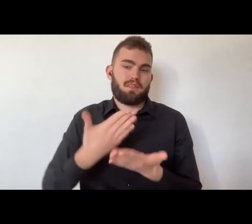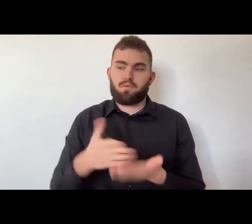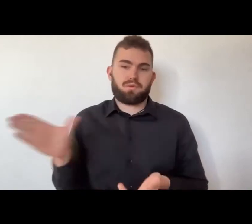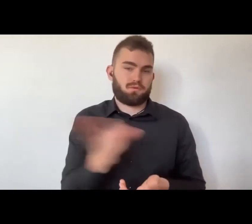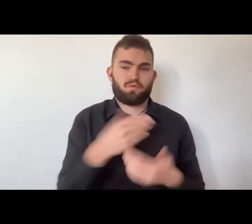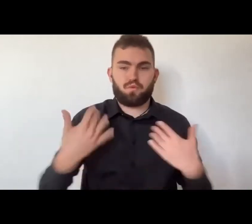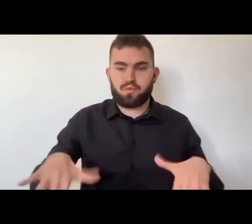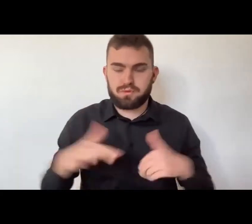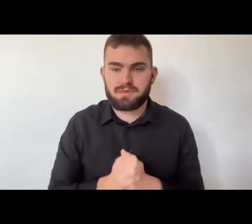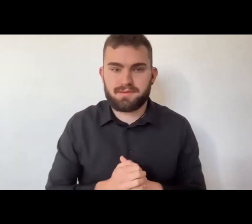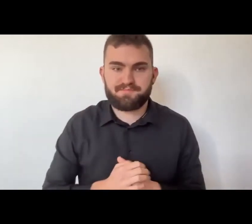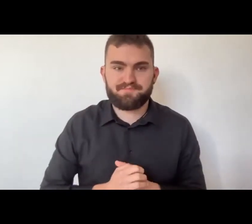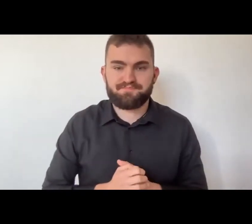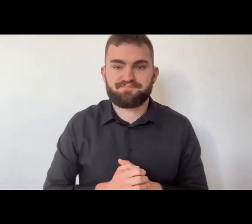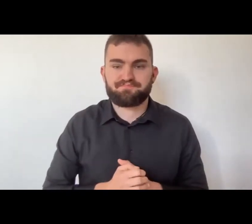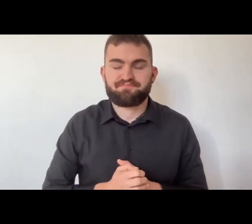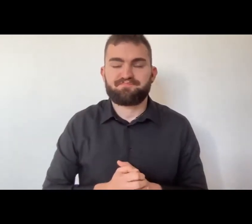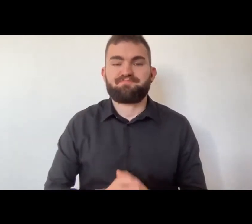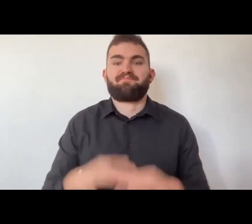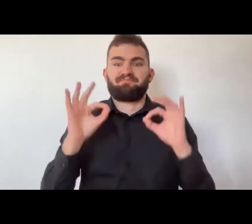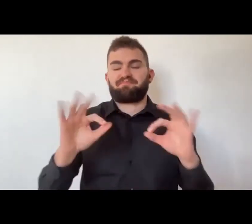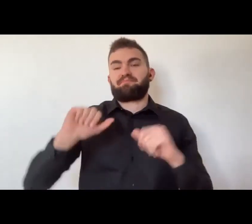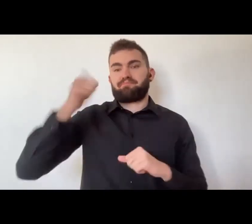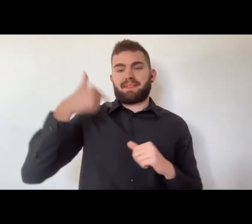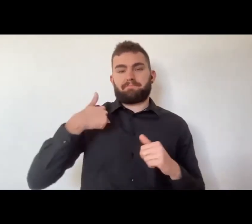cultura e ogni lingua è importante.